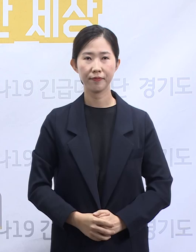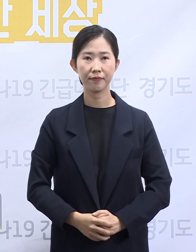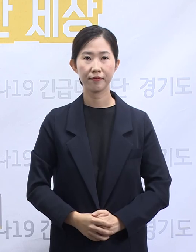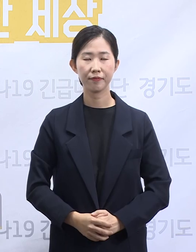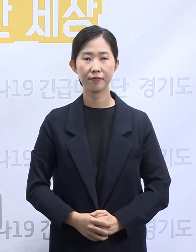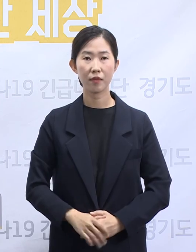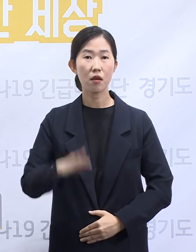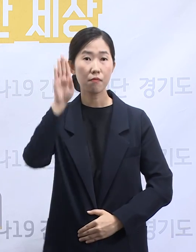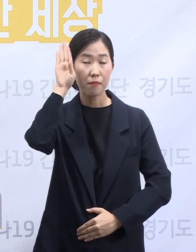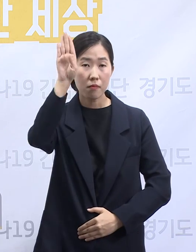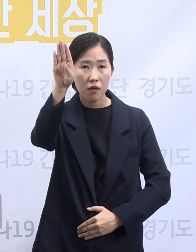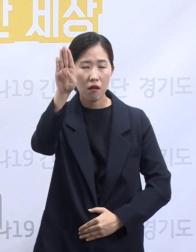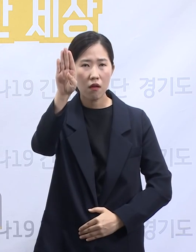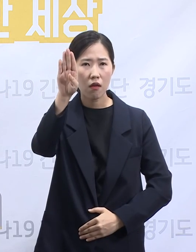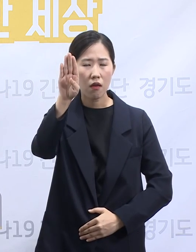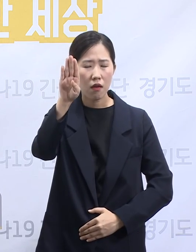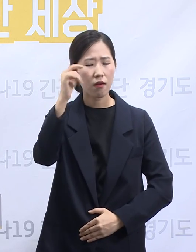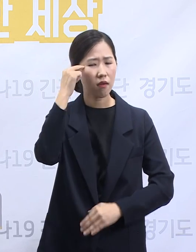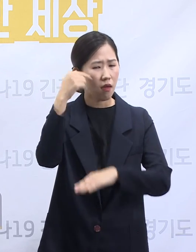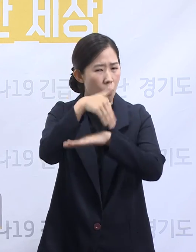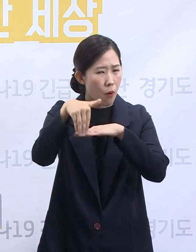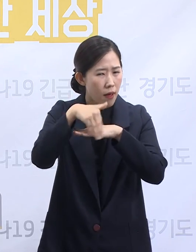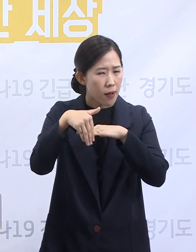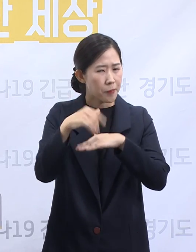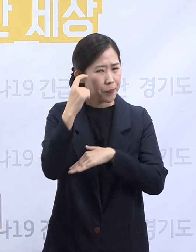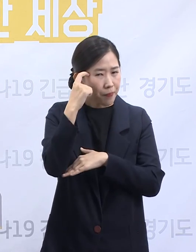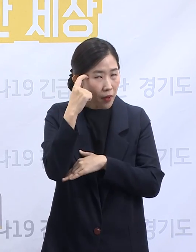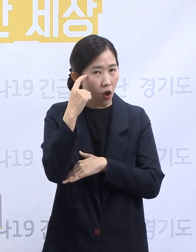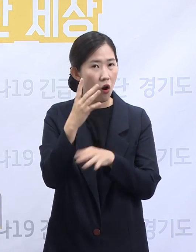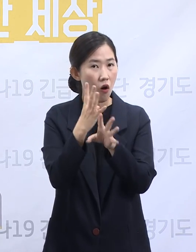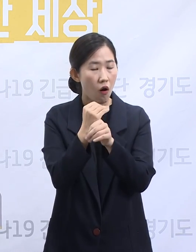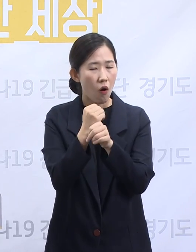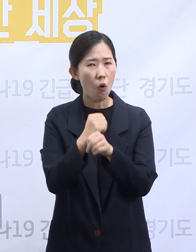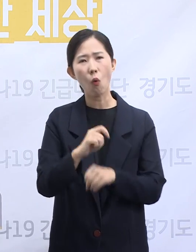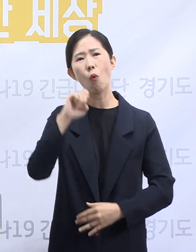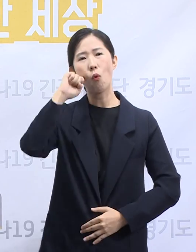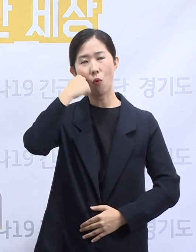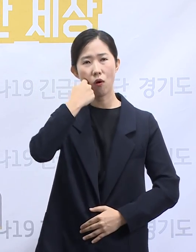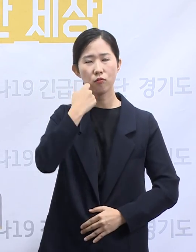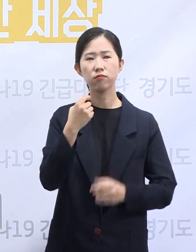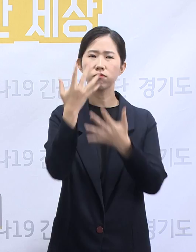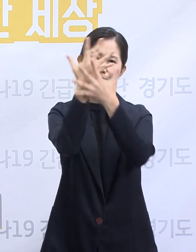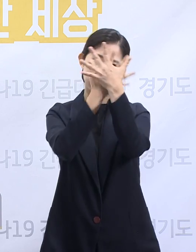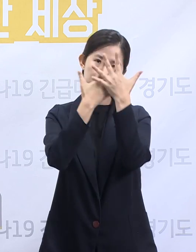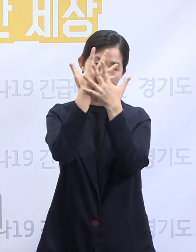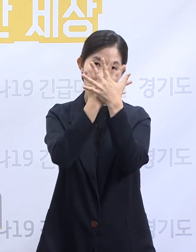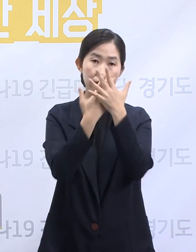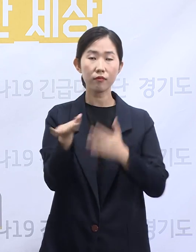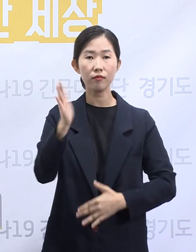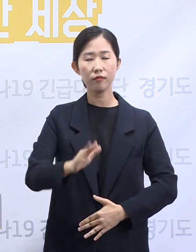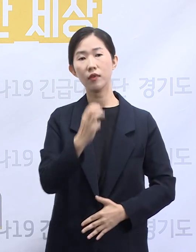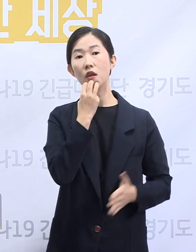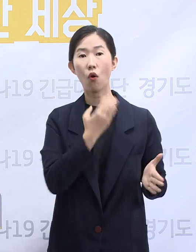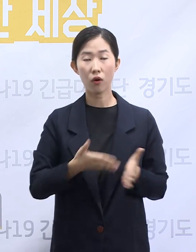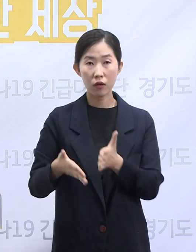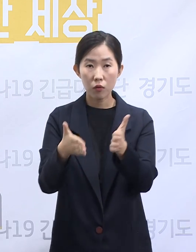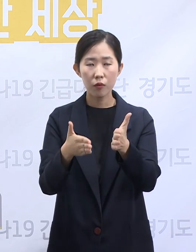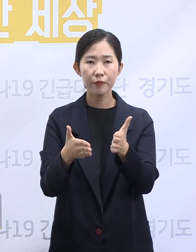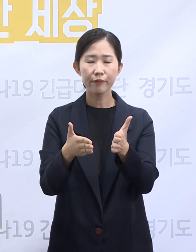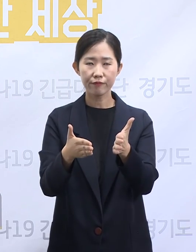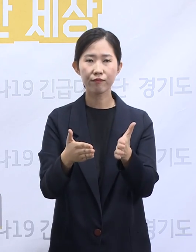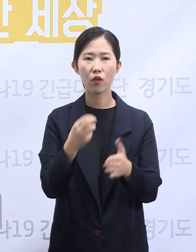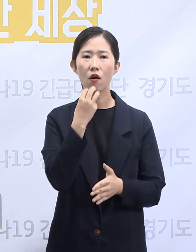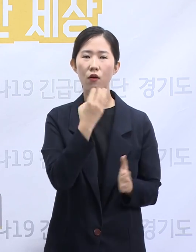미래를 예측하는 것은 여전히 어렵고 어쩔 수 없는 불확실성이 있습니다. 그렇지만 경기도는 도민 여러분의